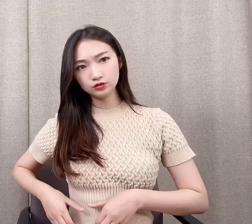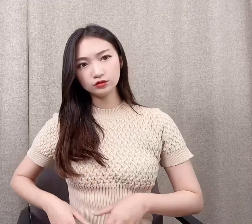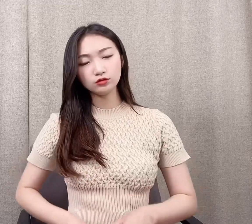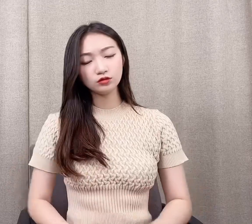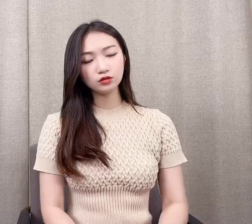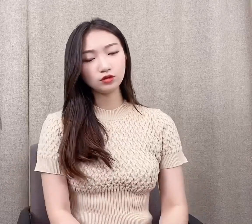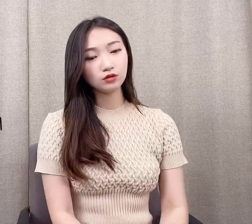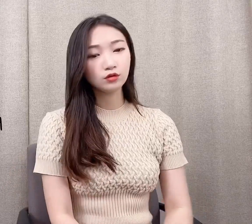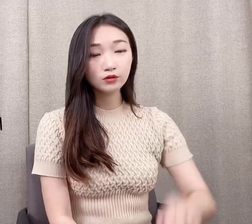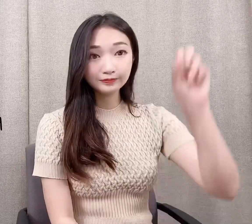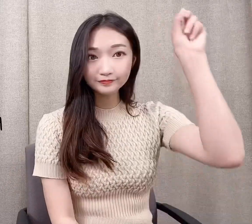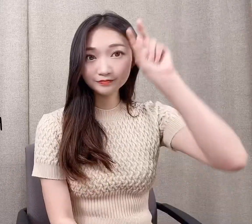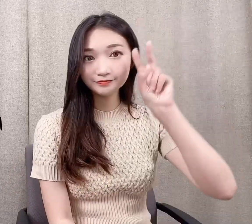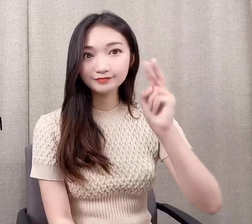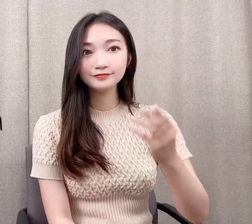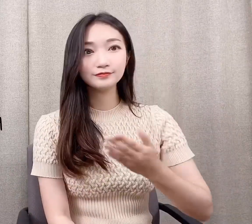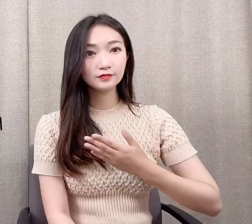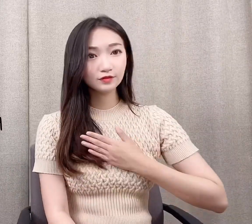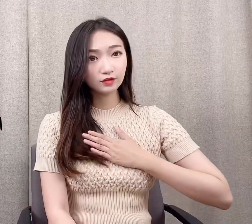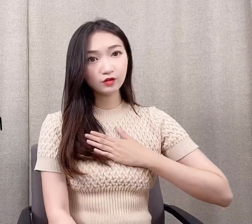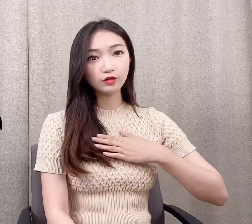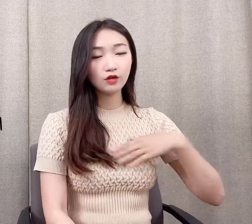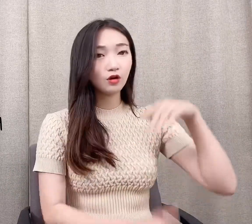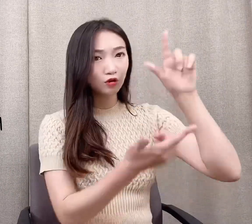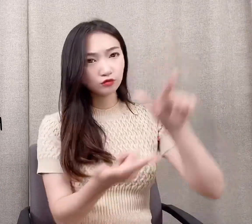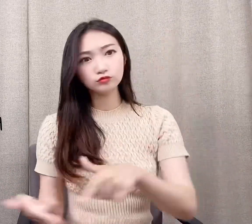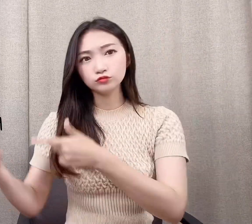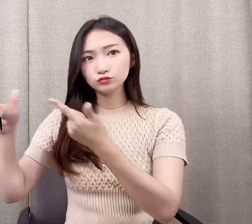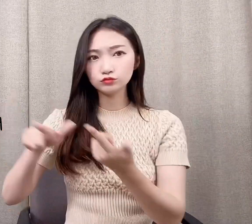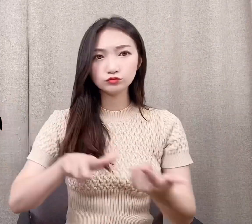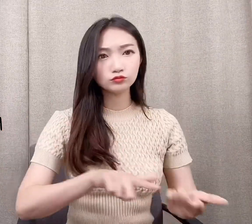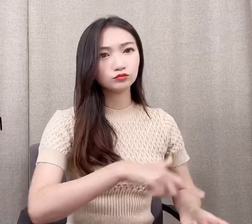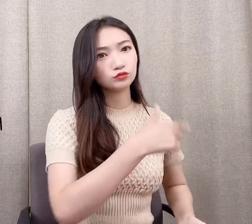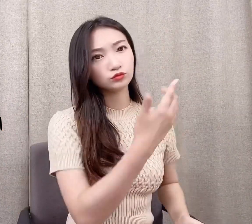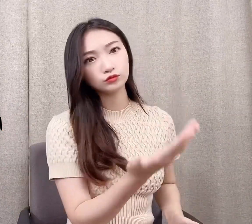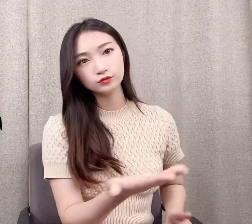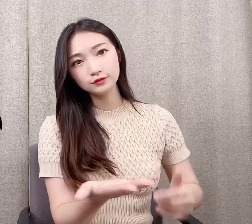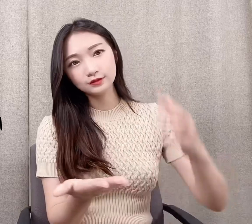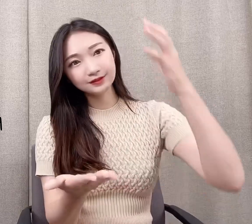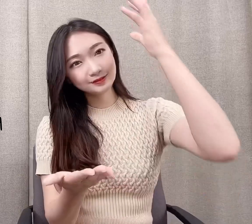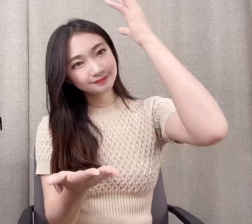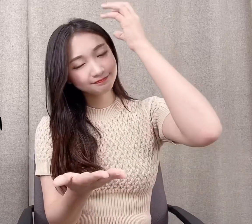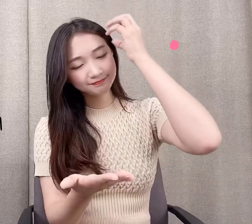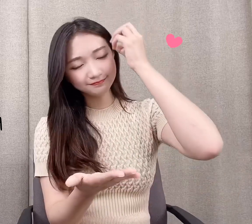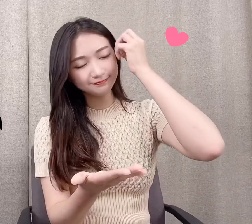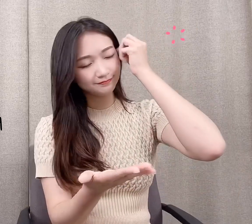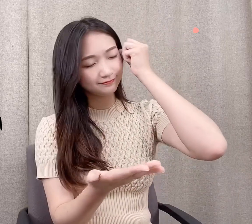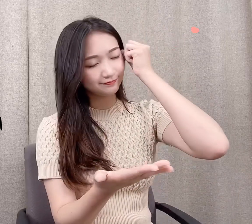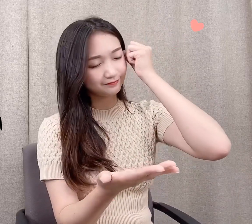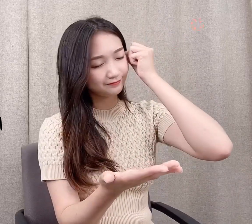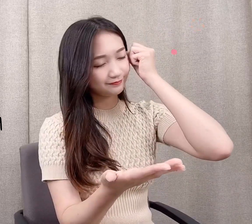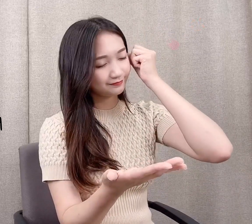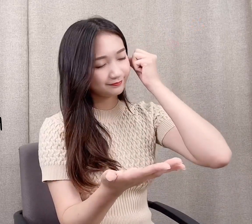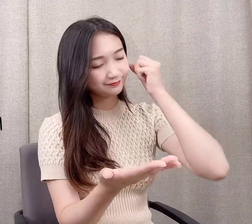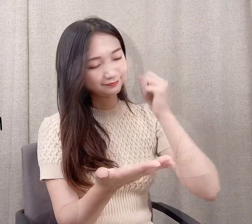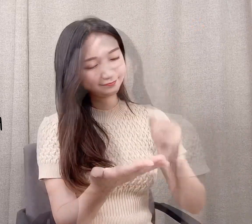언제부턴가 점점 내 하루에 스며든 널